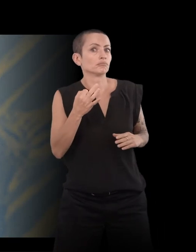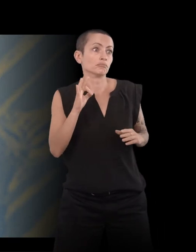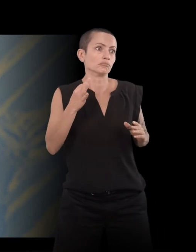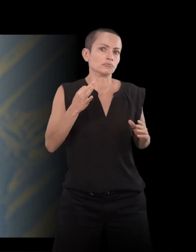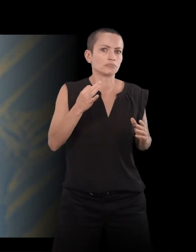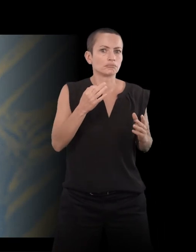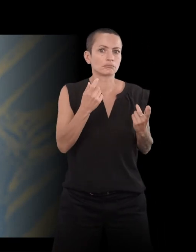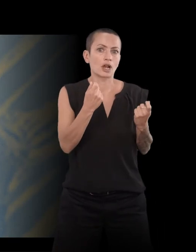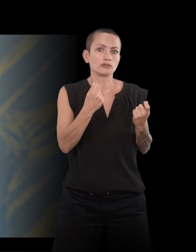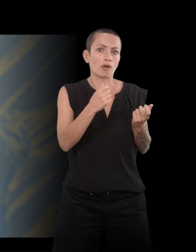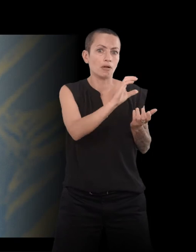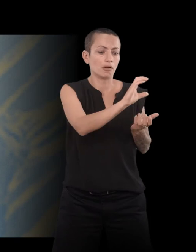je pourrais peut-être revenir en France. Voilà.